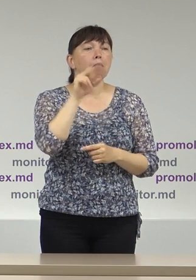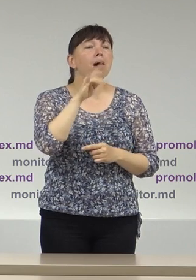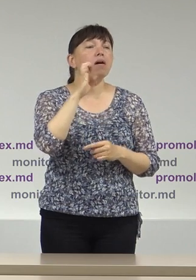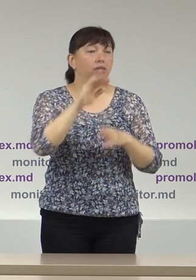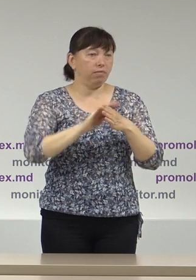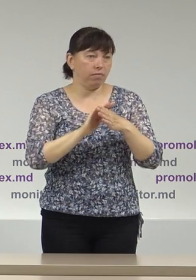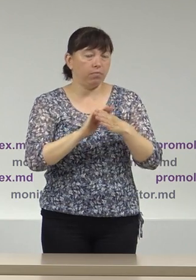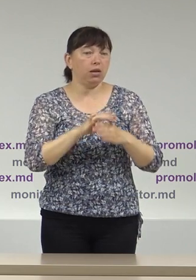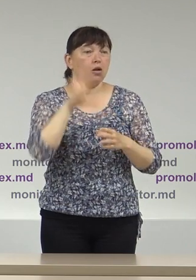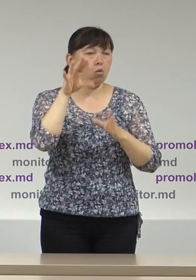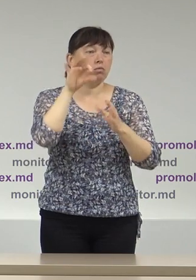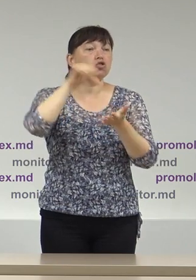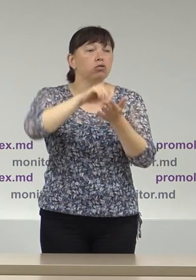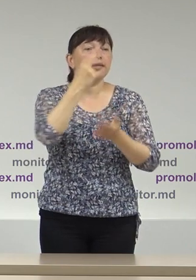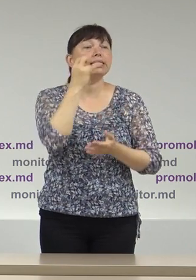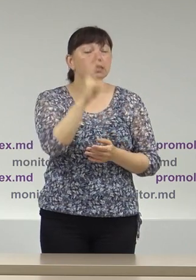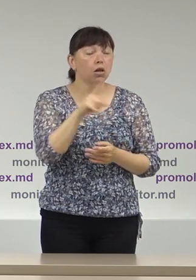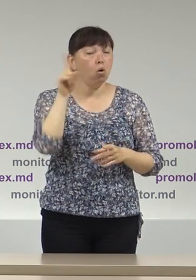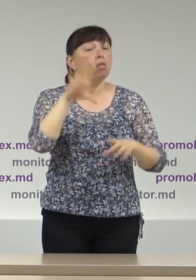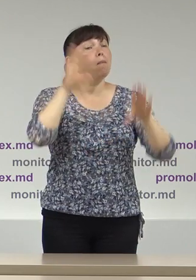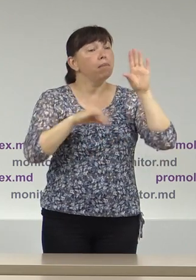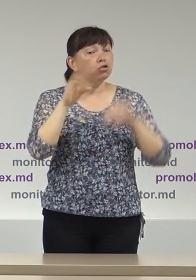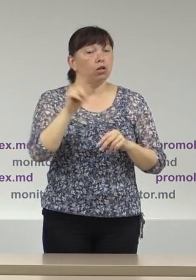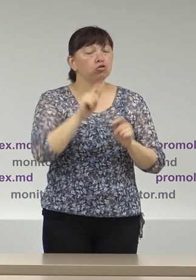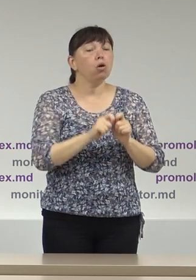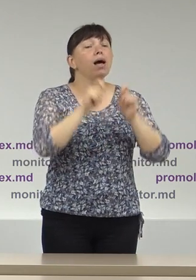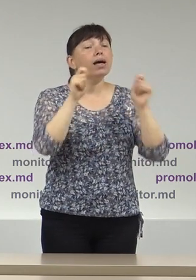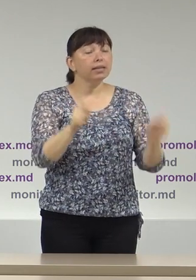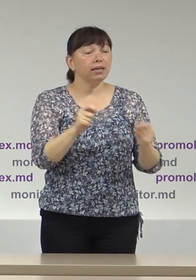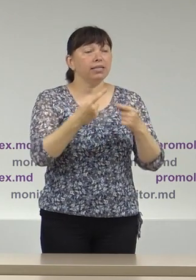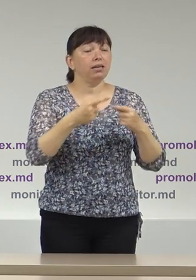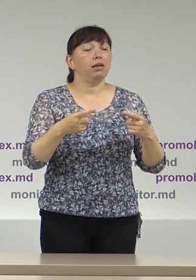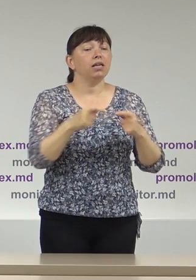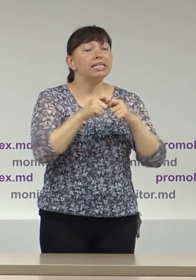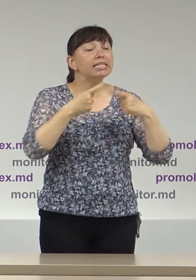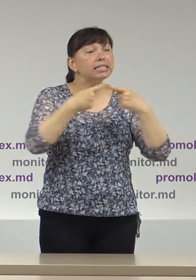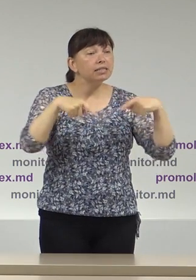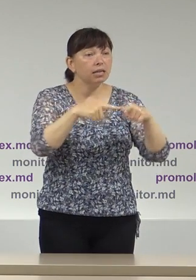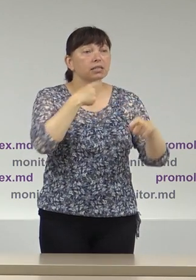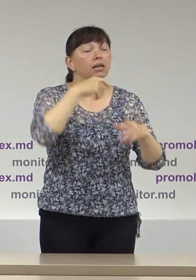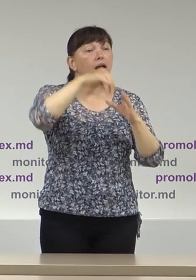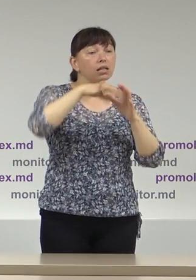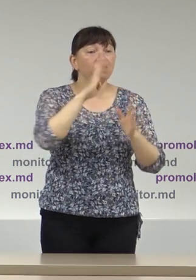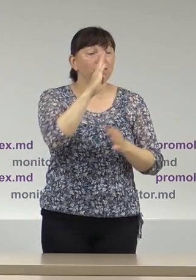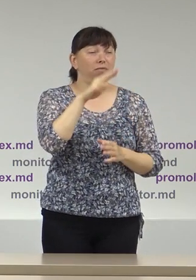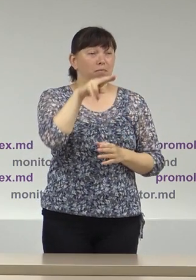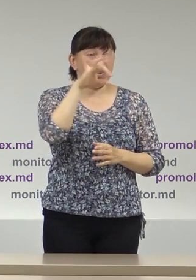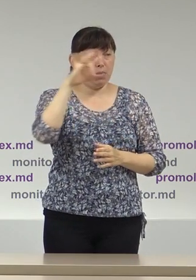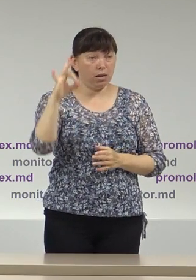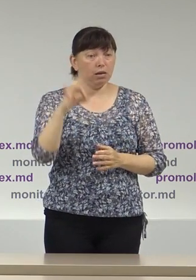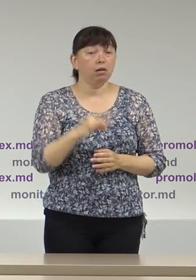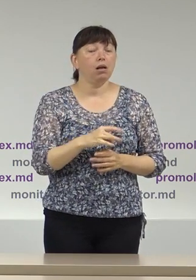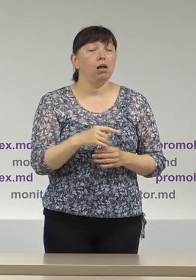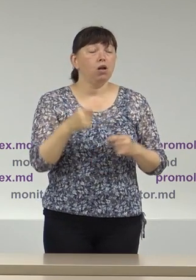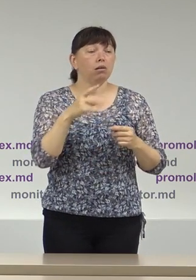care a considerat că deschiderea unor secții de votare în regiunea transnistreană